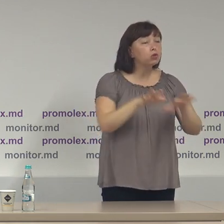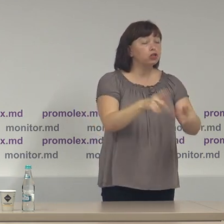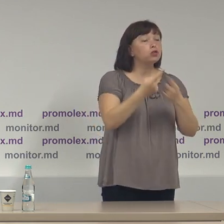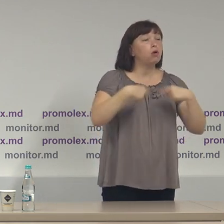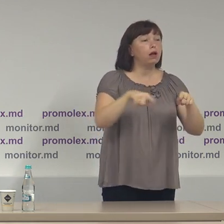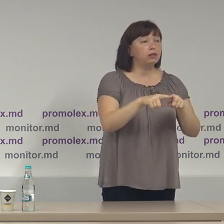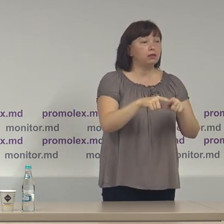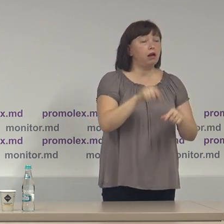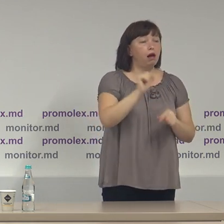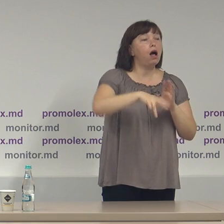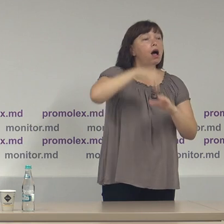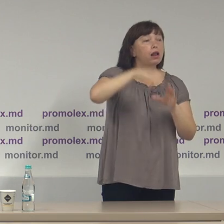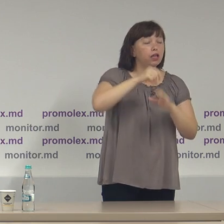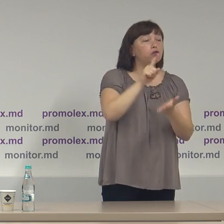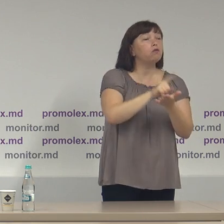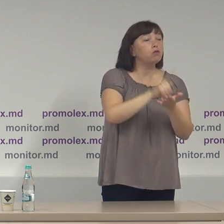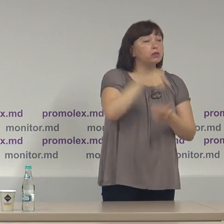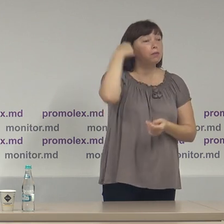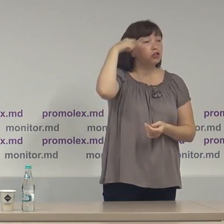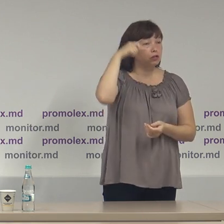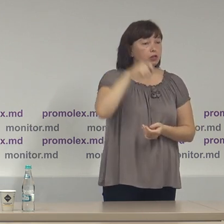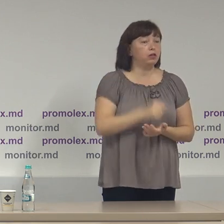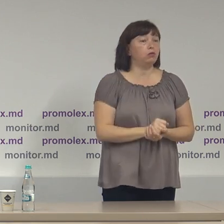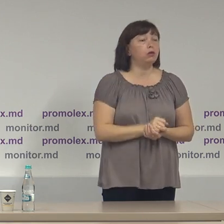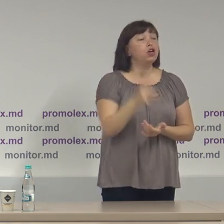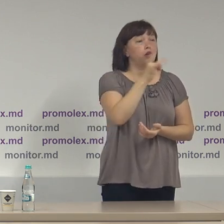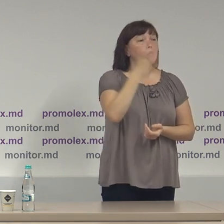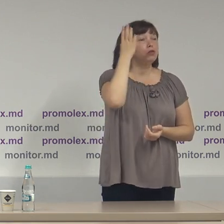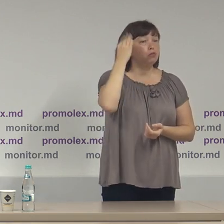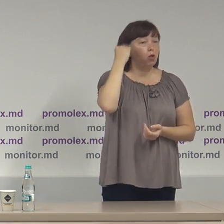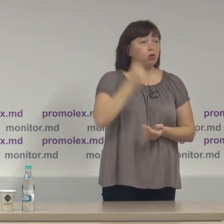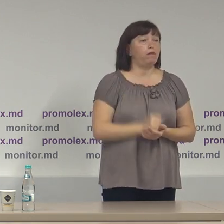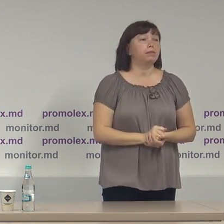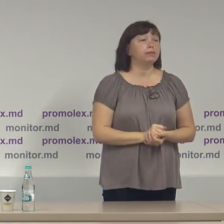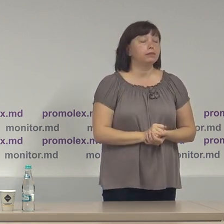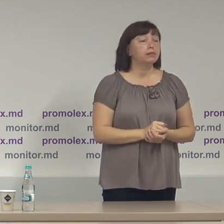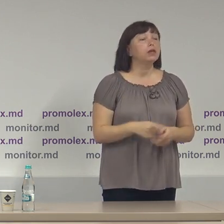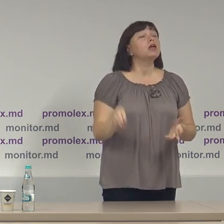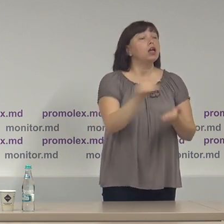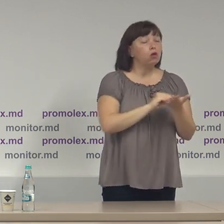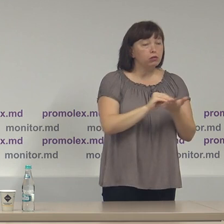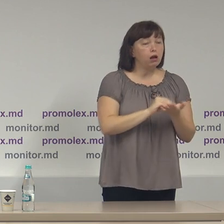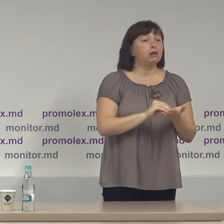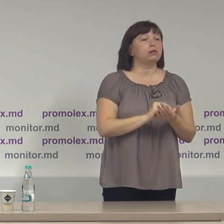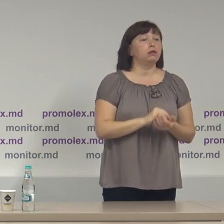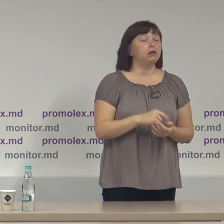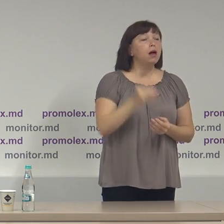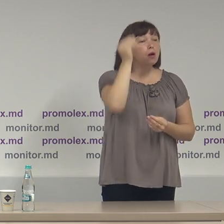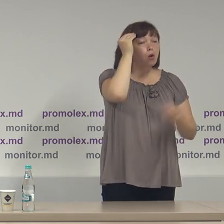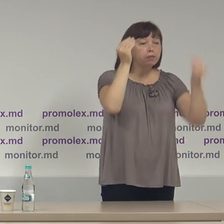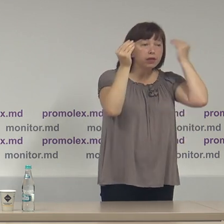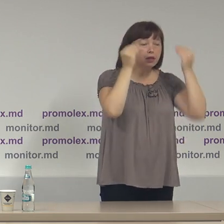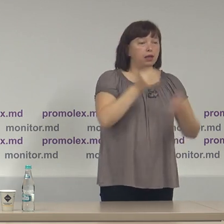organizare a alegerilor pentru funcție de președinte a Republicii Moldova. Încă o dată reiterez, opiniile